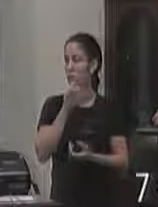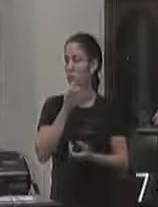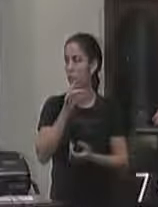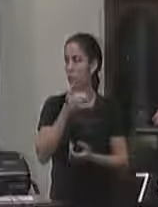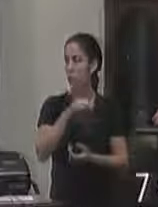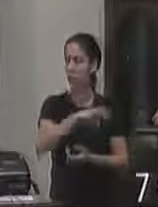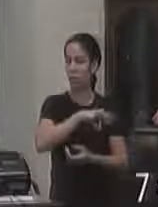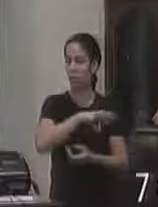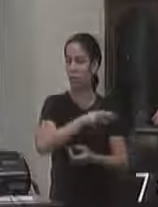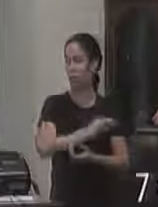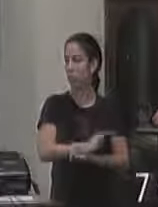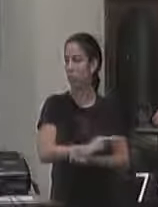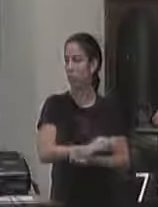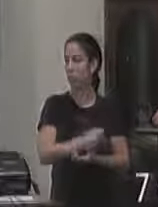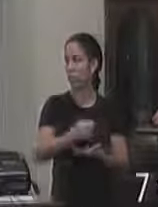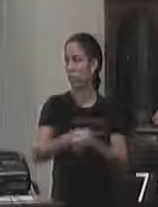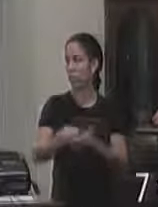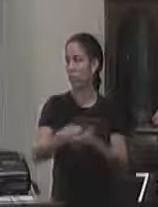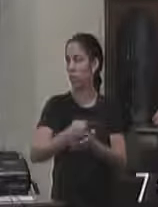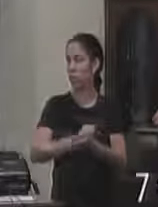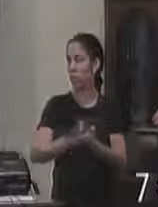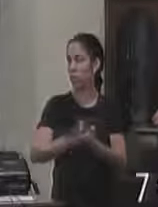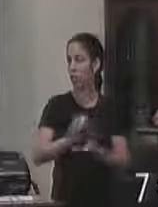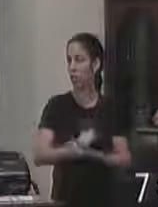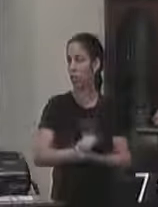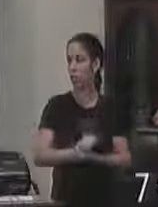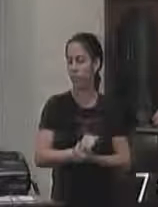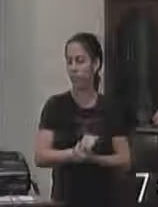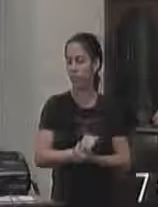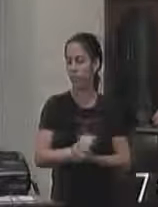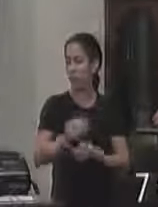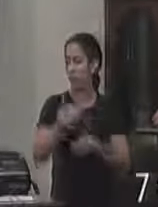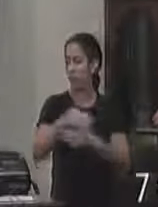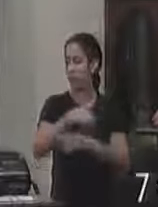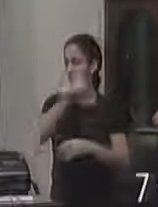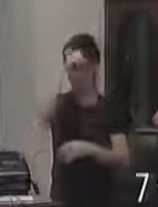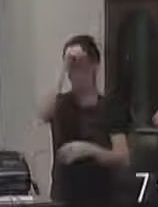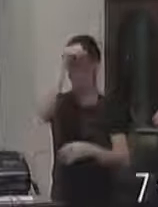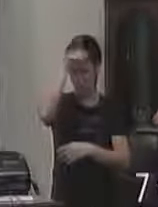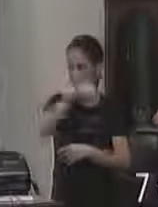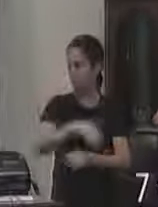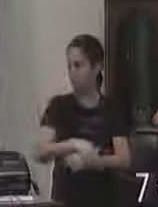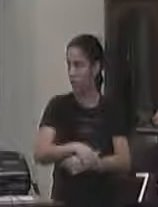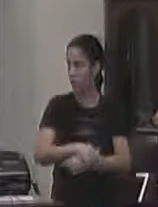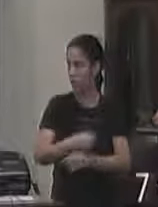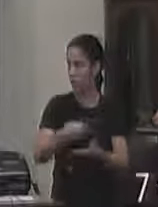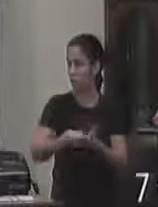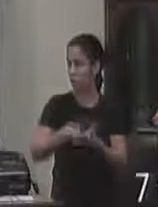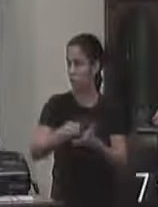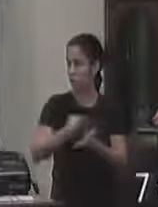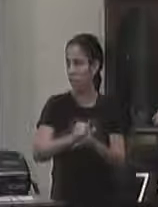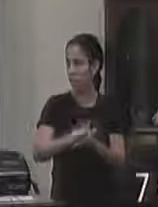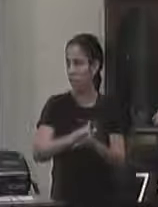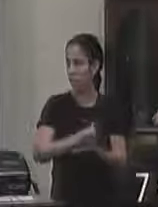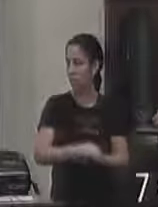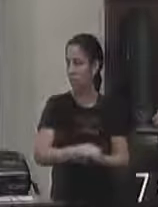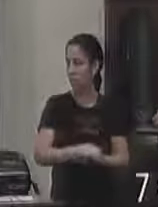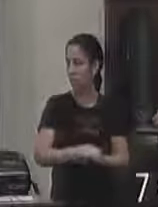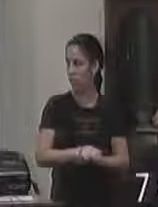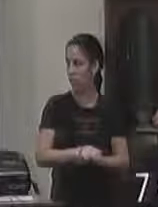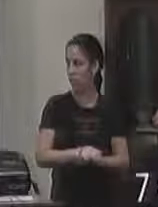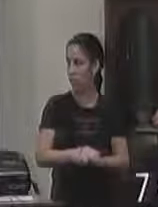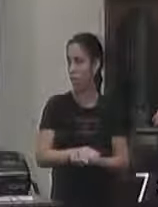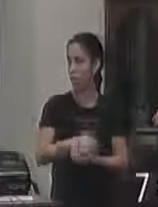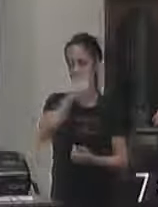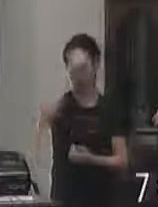o guarda municipal multar as pessoas dentro do município de Valença aplicar uma multa vereadora Michele e